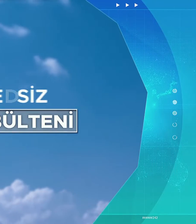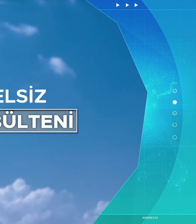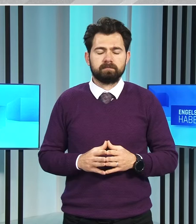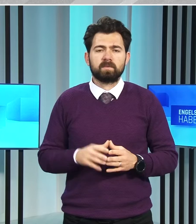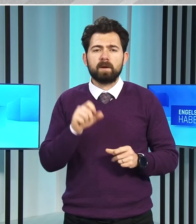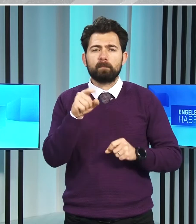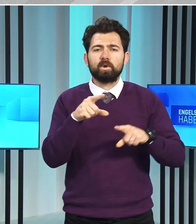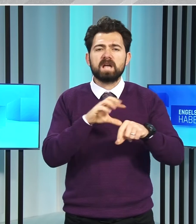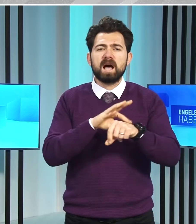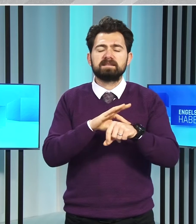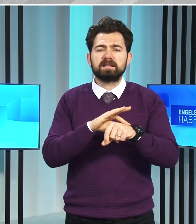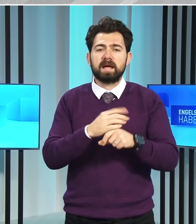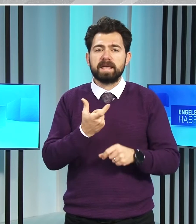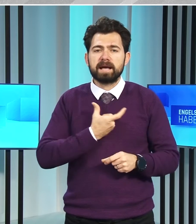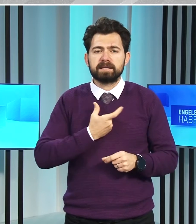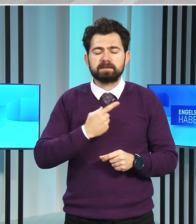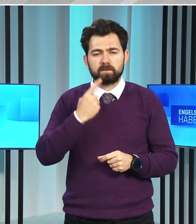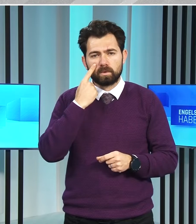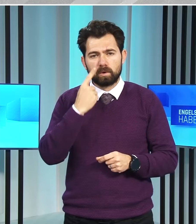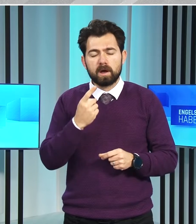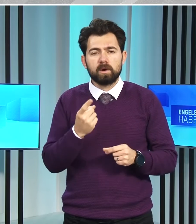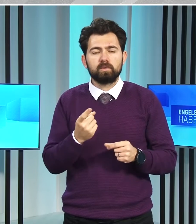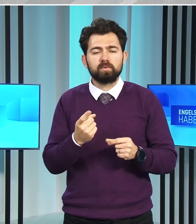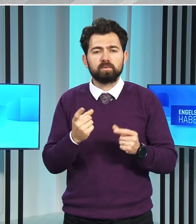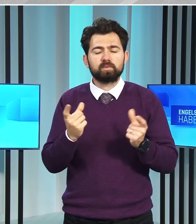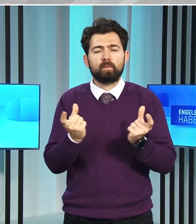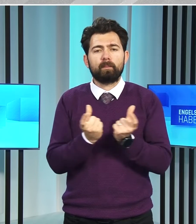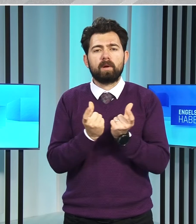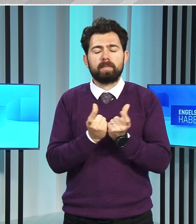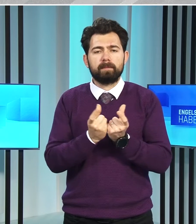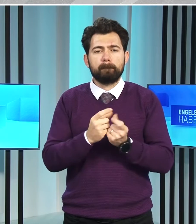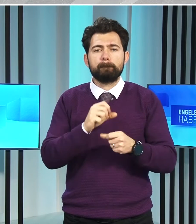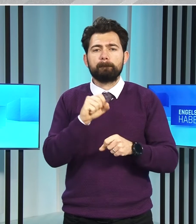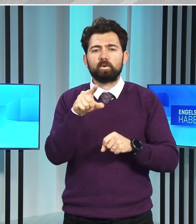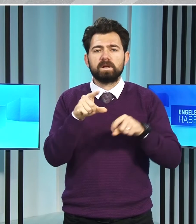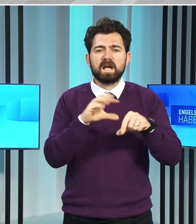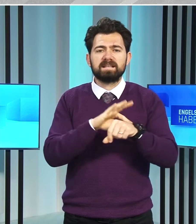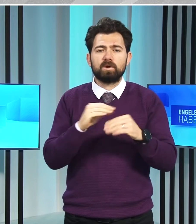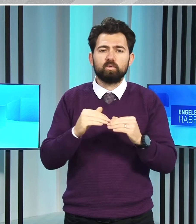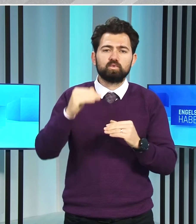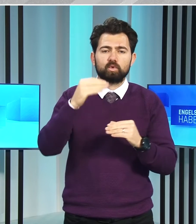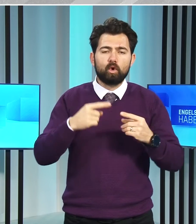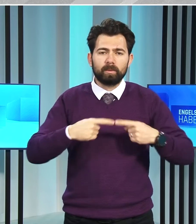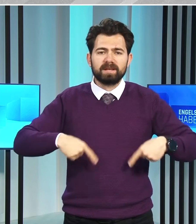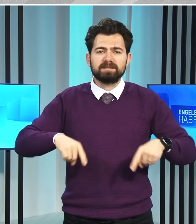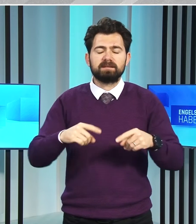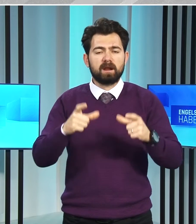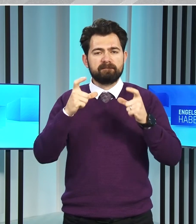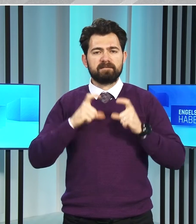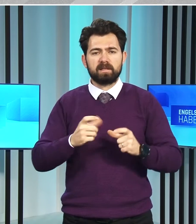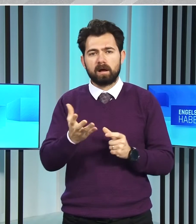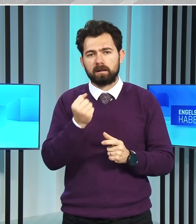Bulaşıcı Hastalıklar Yasası kapsamında toplanan Bulaşıcı Hastalıklar Üst Komitesi tarafından